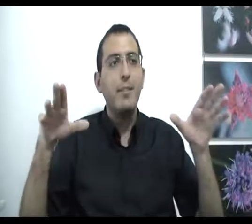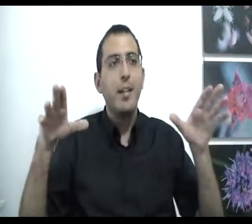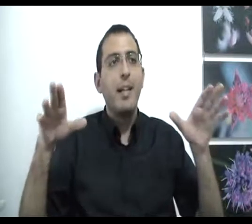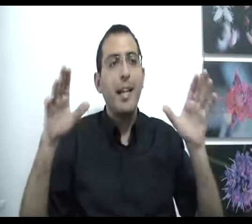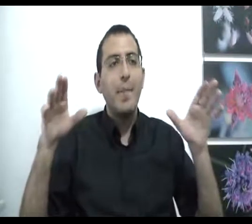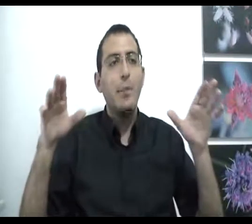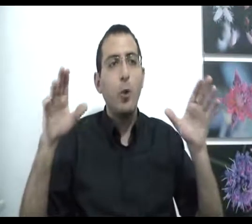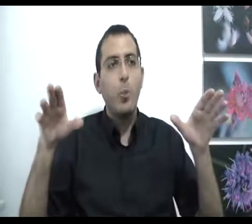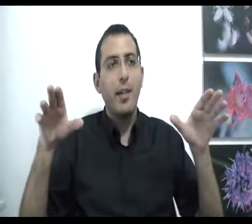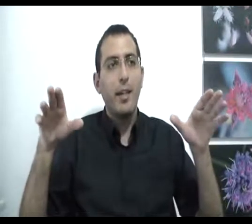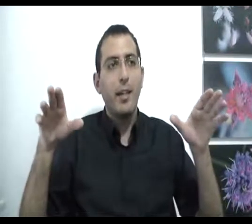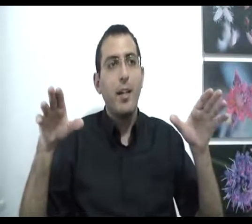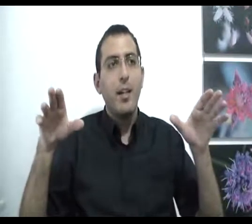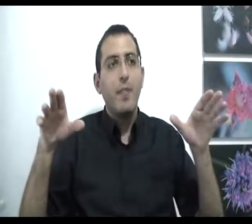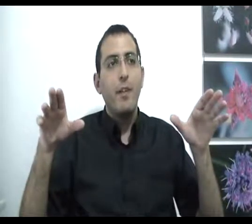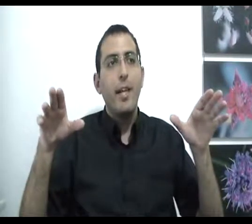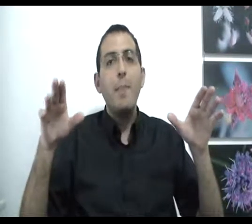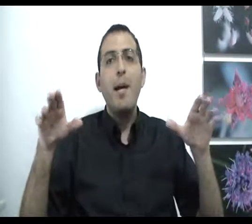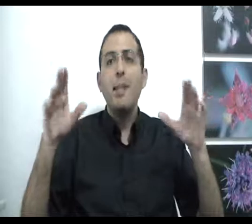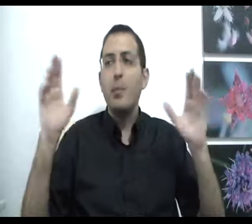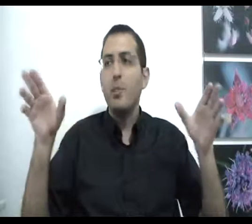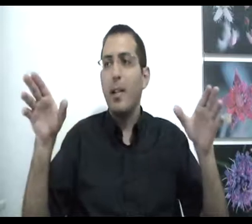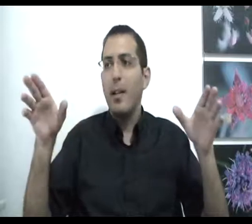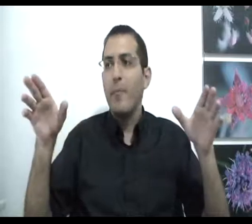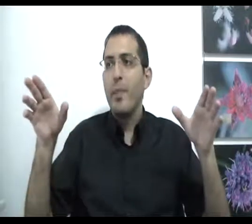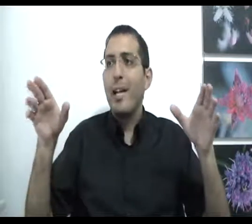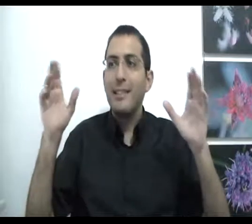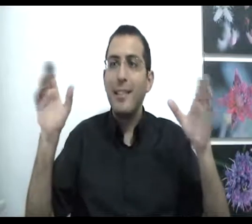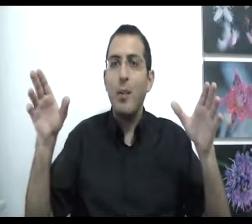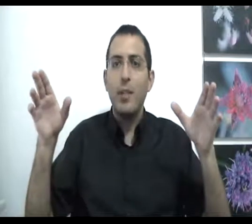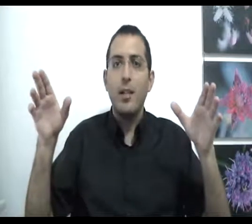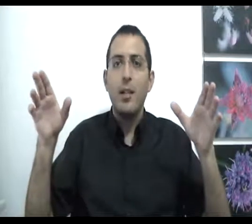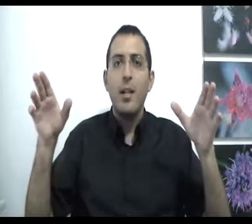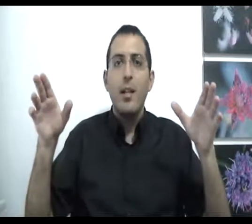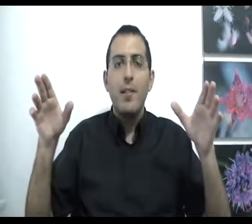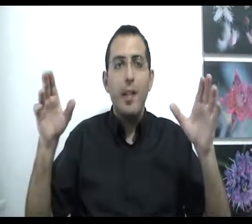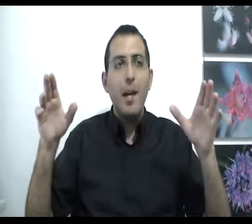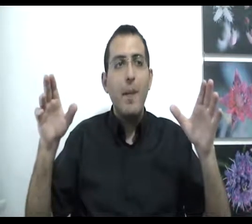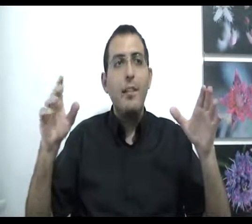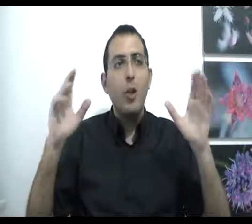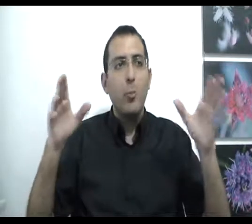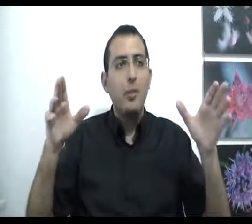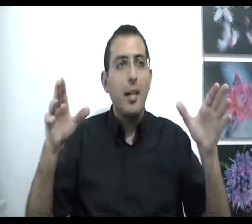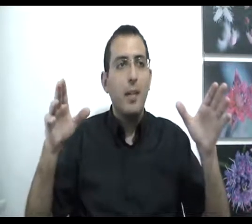קיימת בכל מקרה ואם האמת היא מוזרה אז תדע אותה ואם האמת היא לא מוזרה